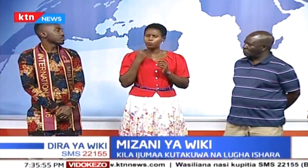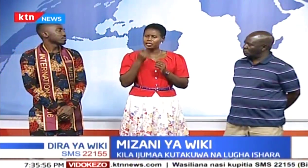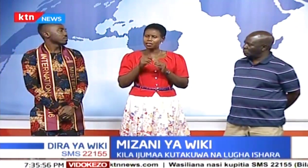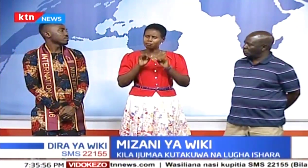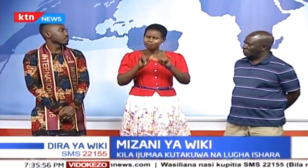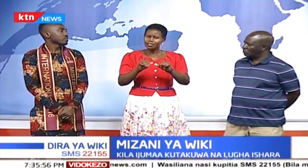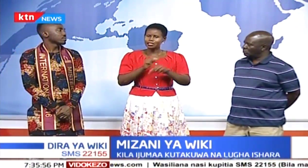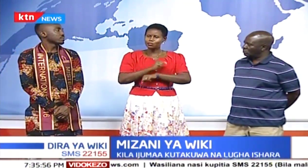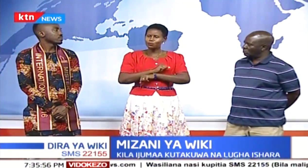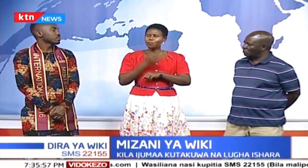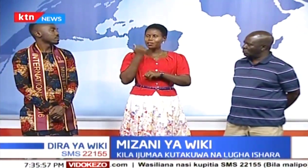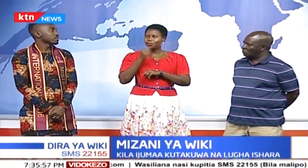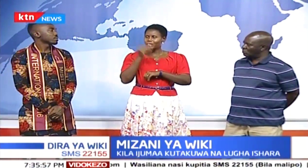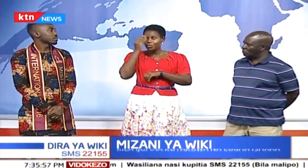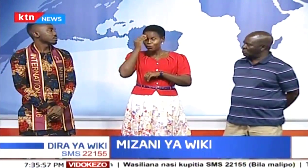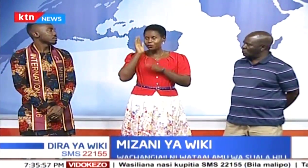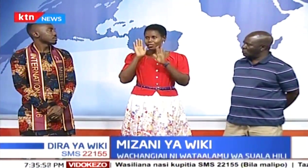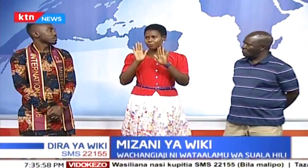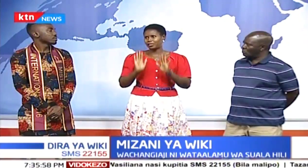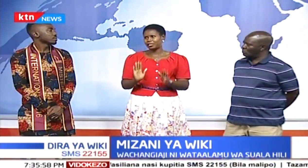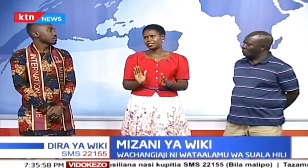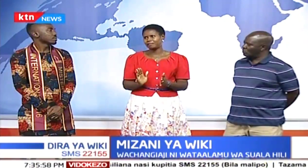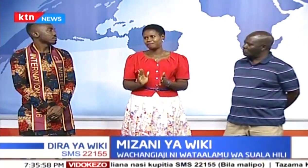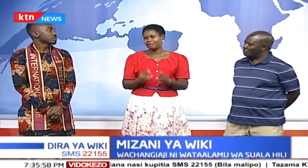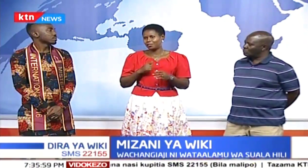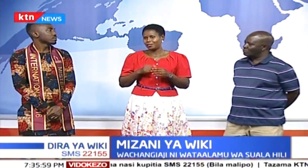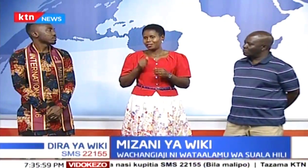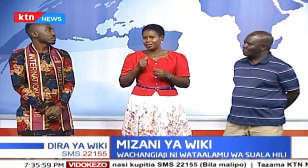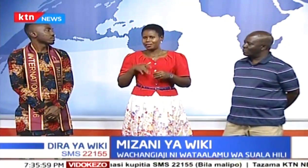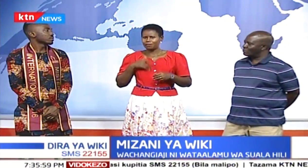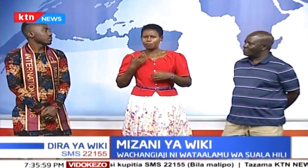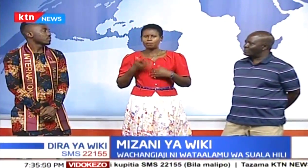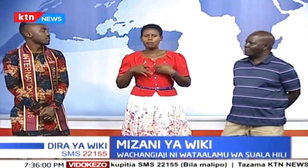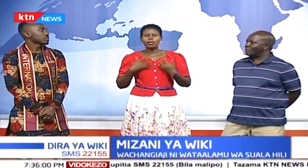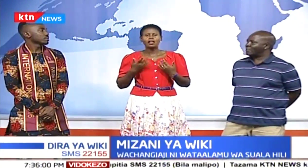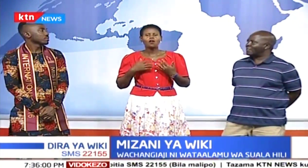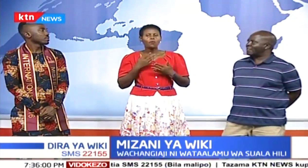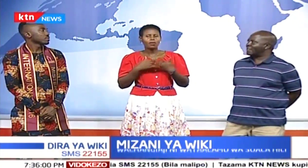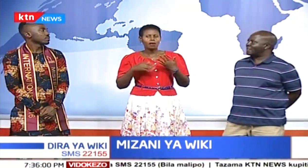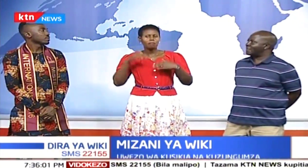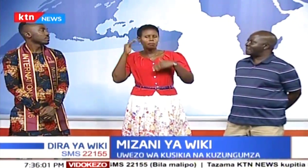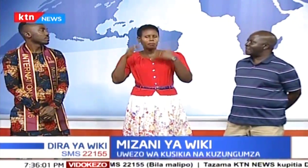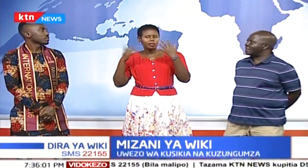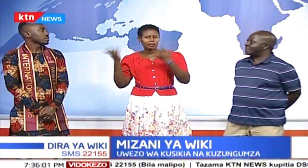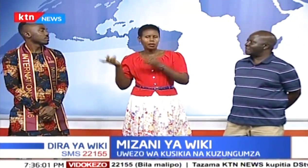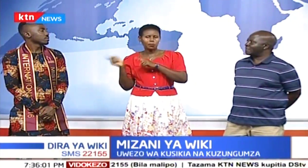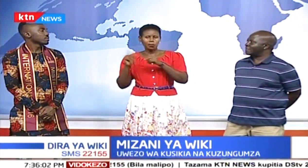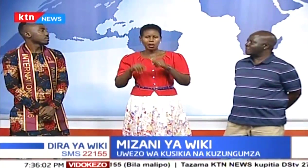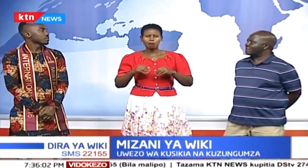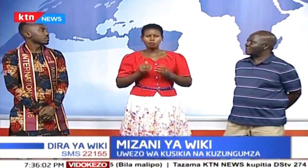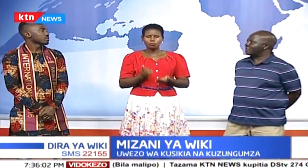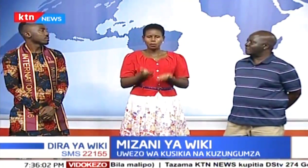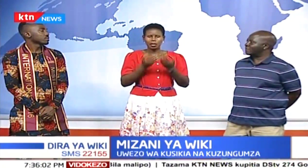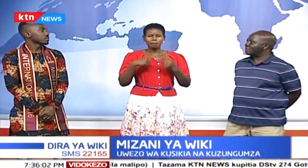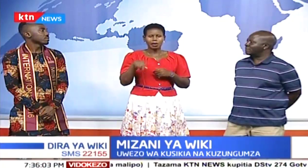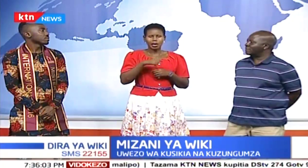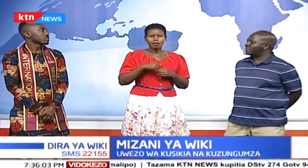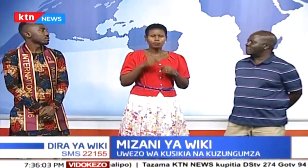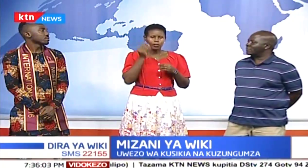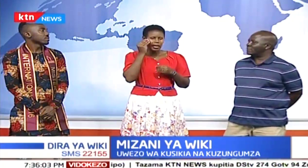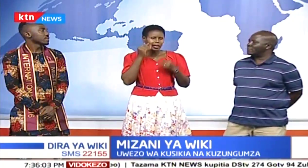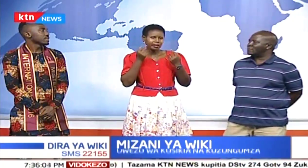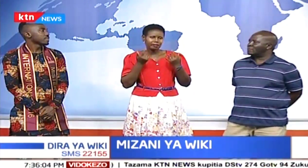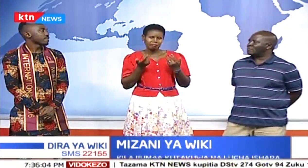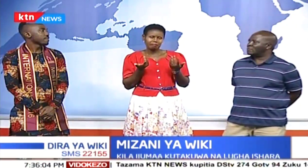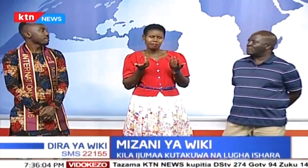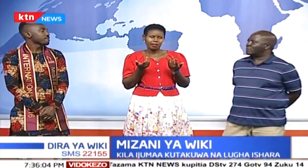maliza shule, wako na uwezo wakujitegemea wenyewe. Na wanaeza kufanya kazi mbali mbali,